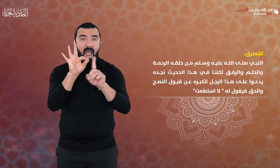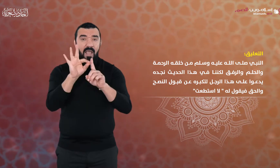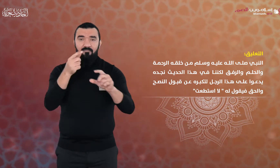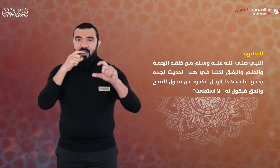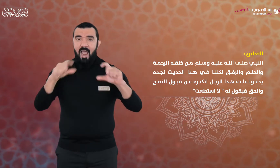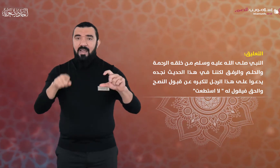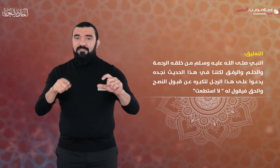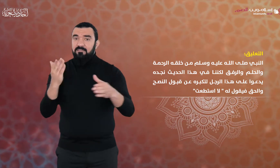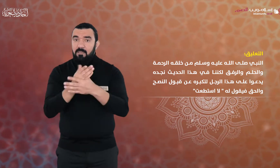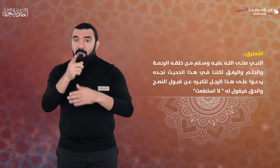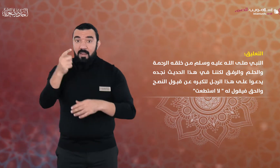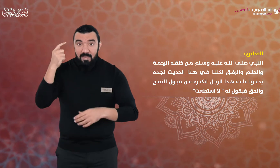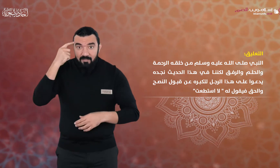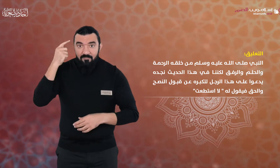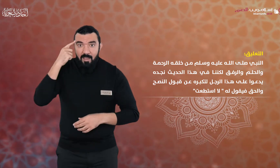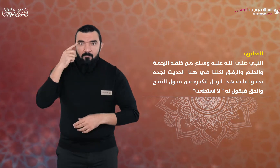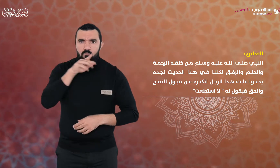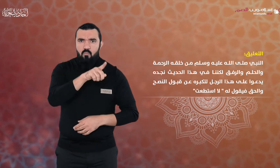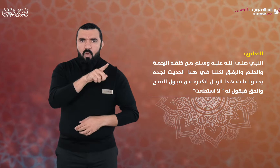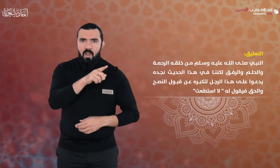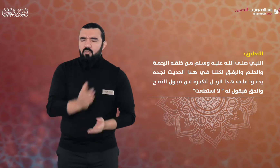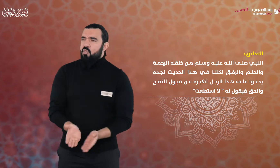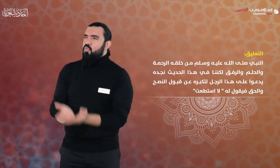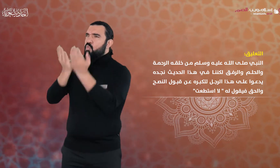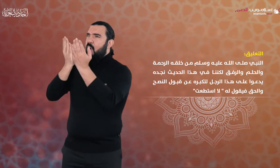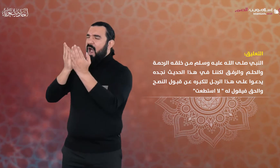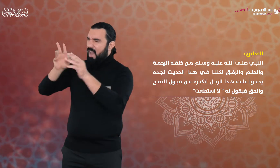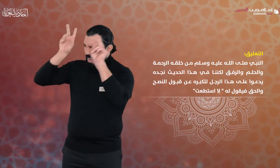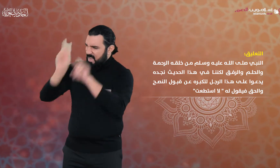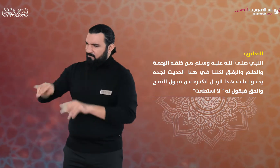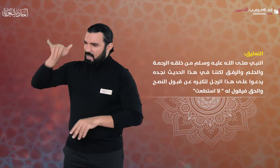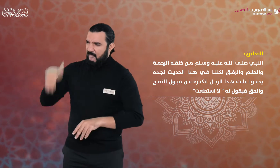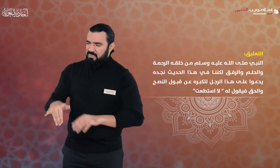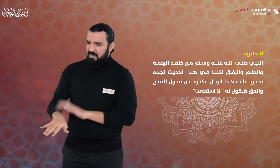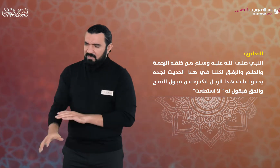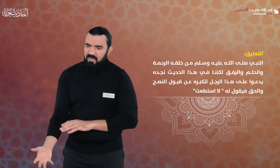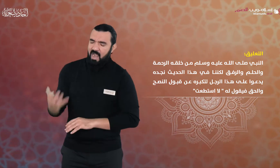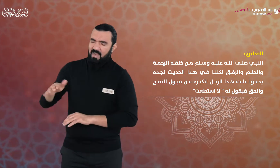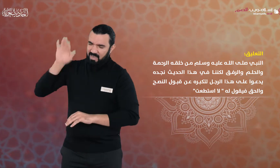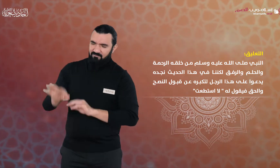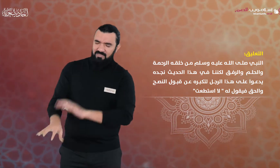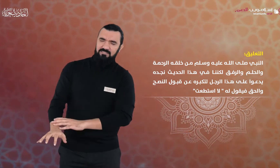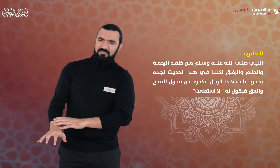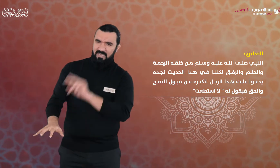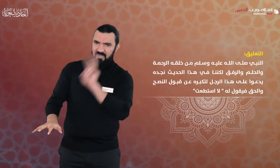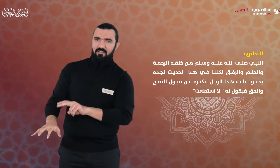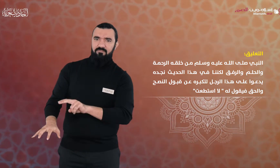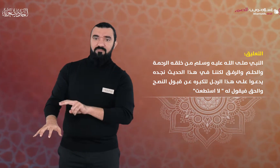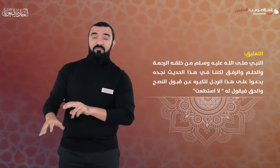نجده يدعو على هذا الرجل لتكبره عن قبول